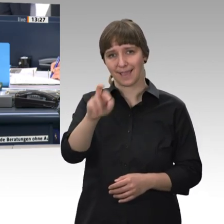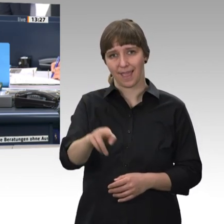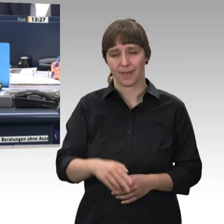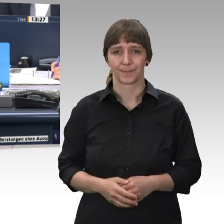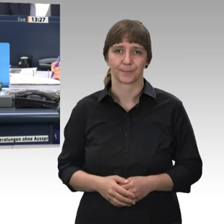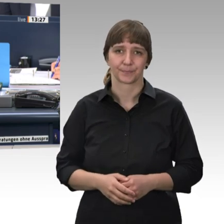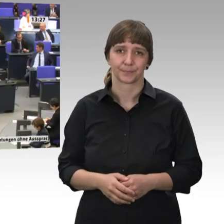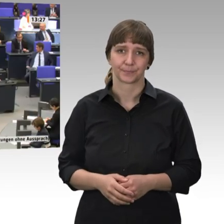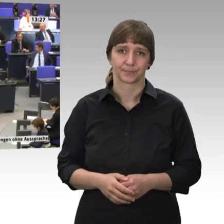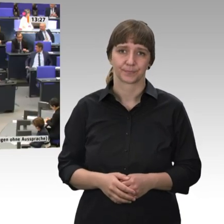Er eilt gemächlich